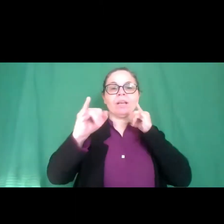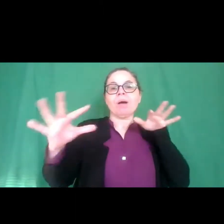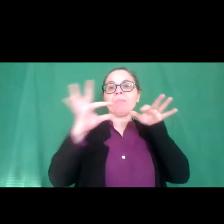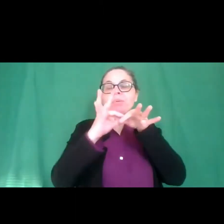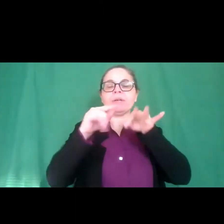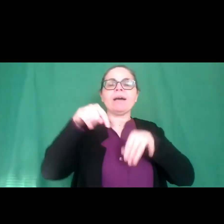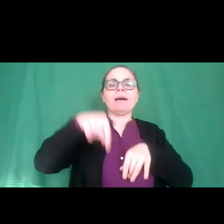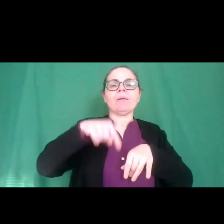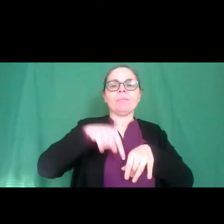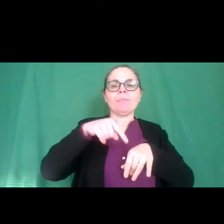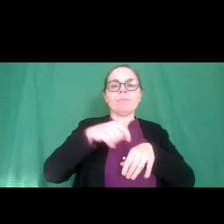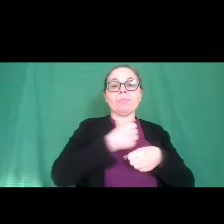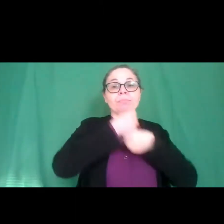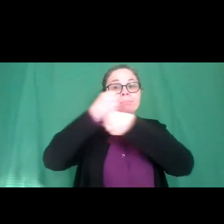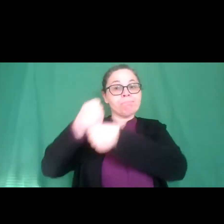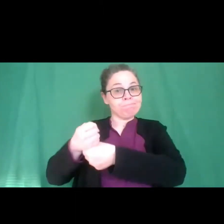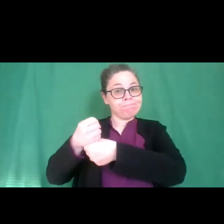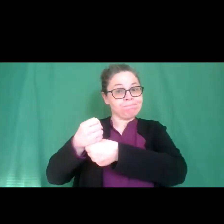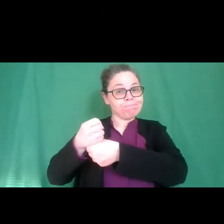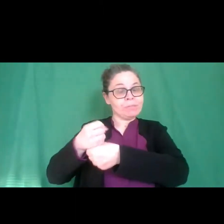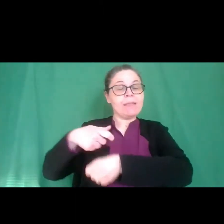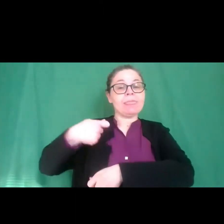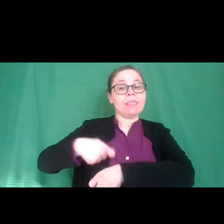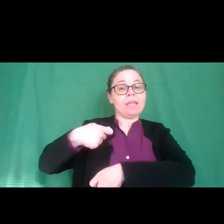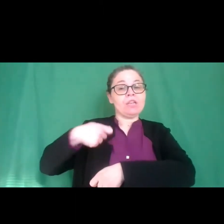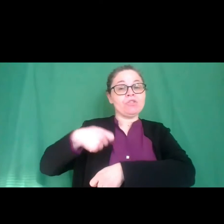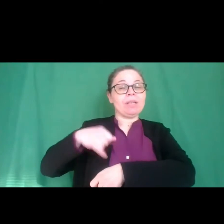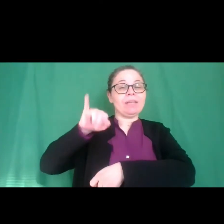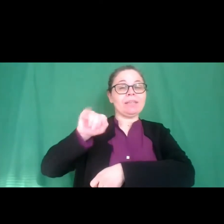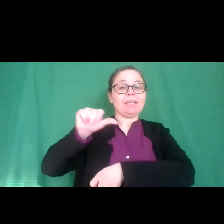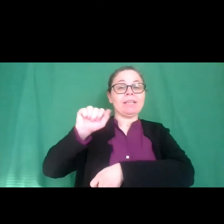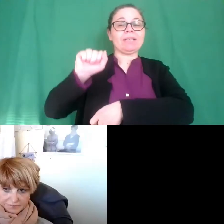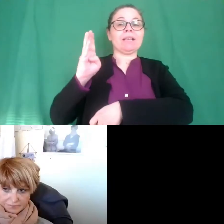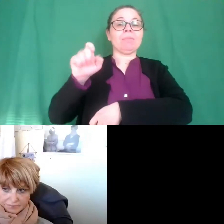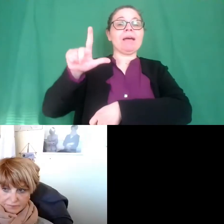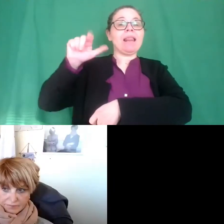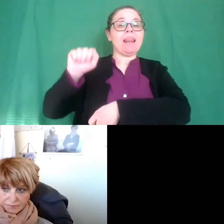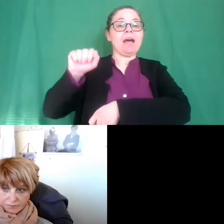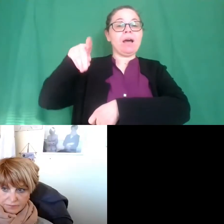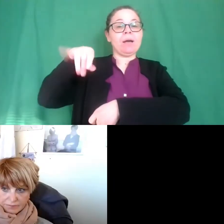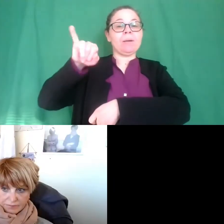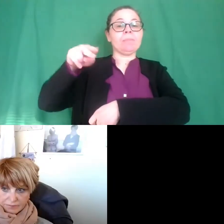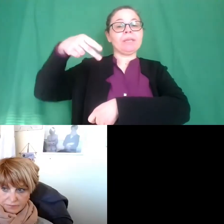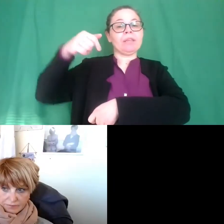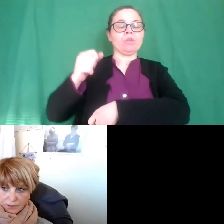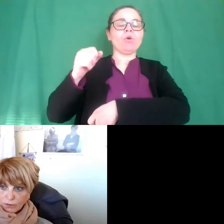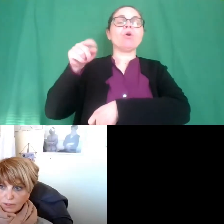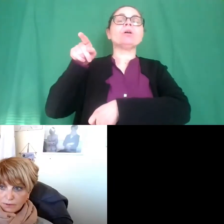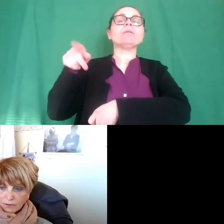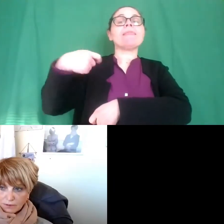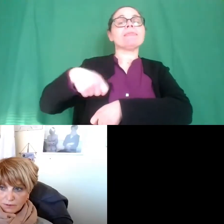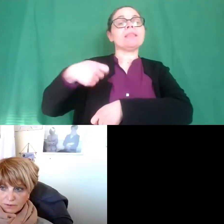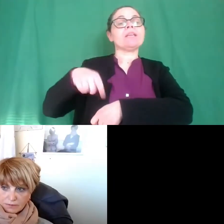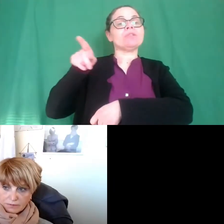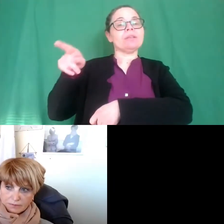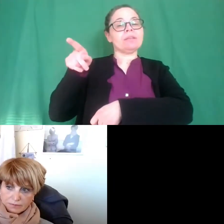alla nostra dirigente la professoressa isabella pinto che si trova a roma come sapete la nostra scuola è un istituto